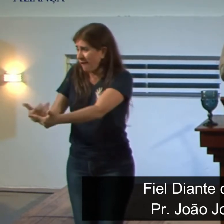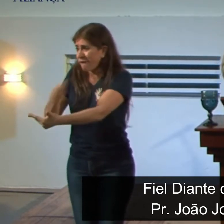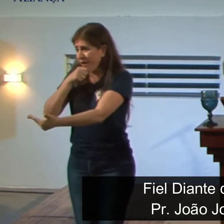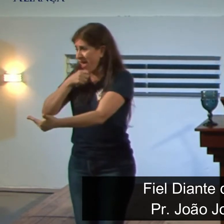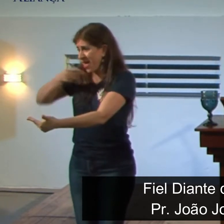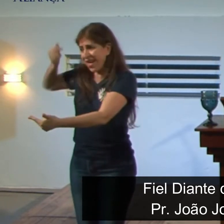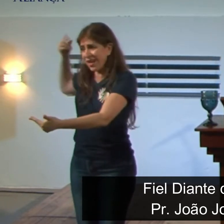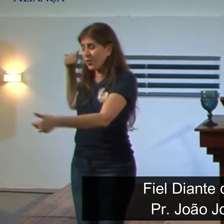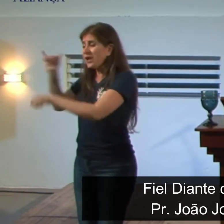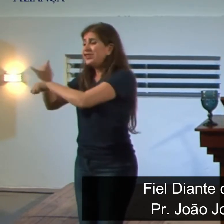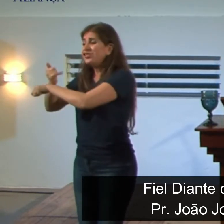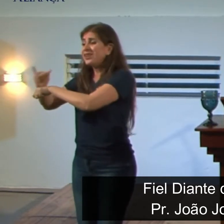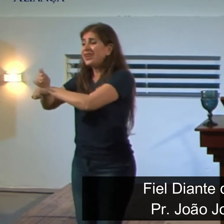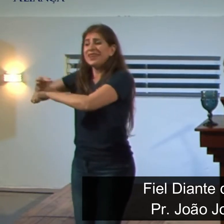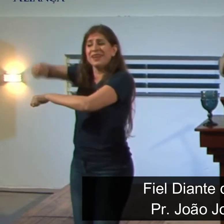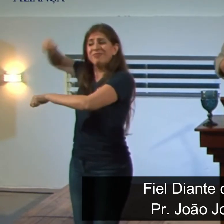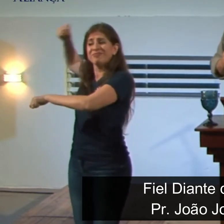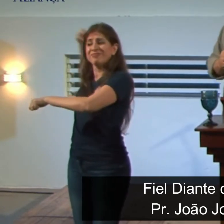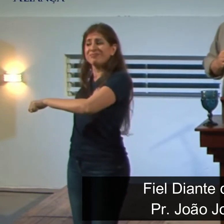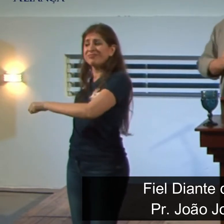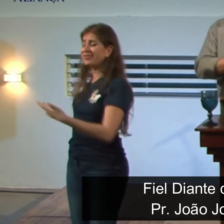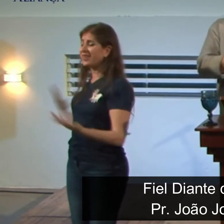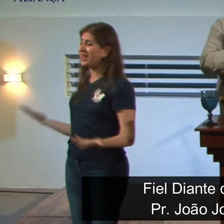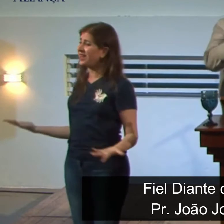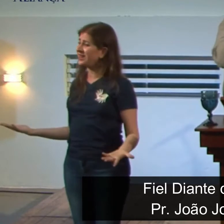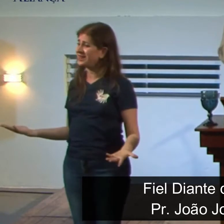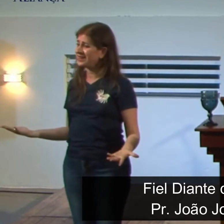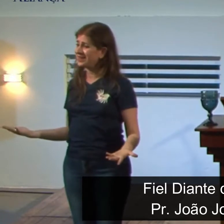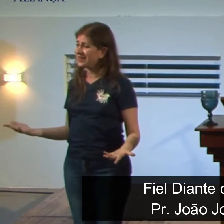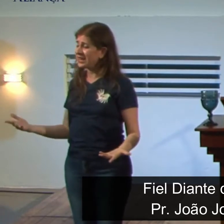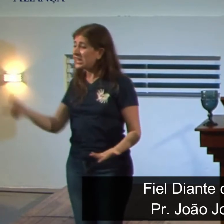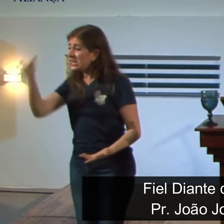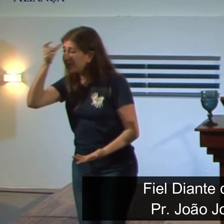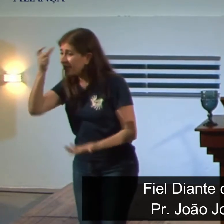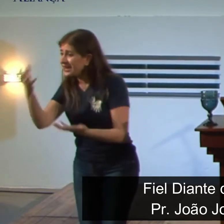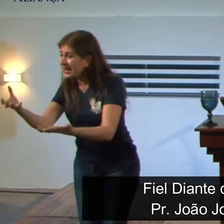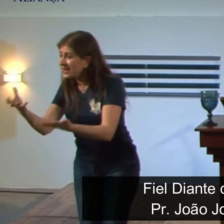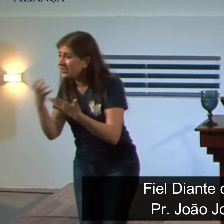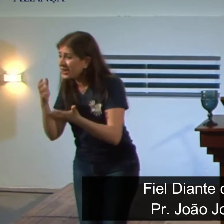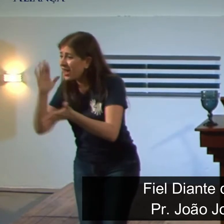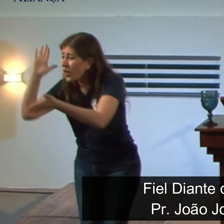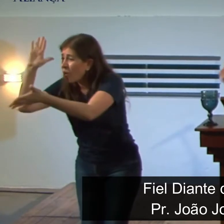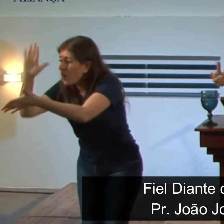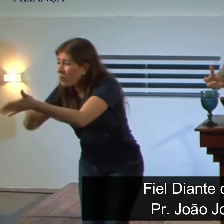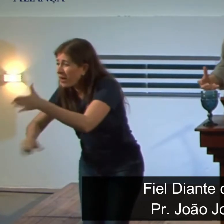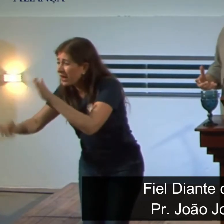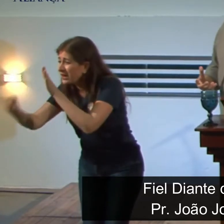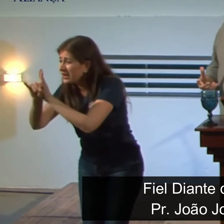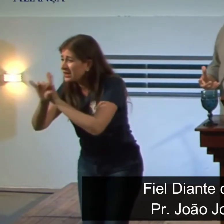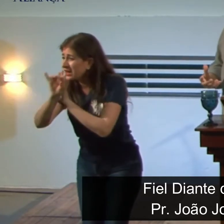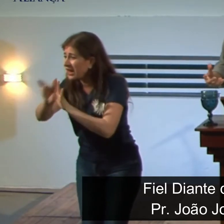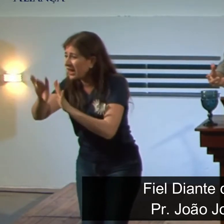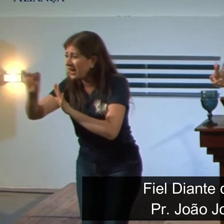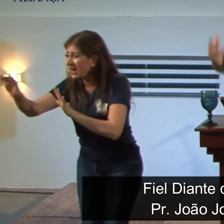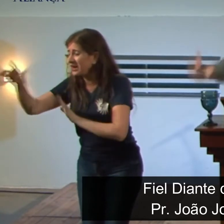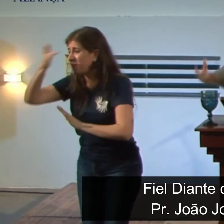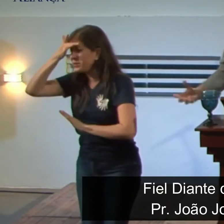isso é uma estratégia antiga, porque o que Satanás quer no fundo é tirar a nossa identidade,